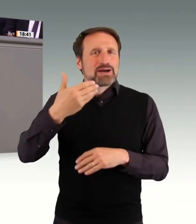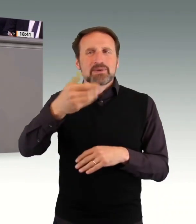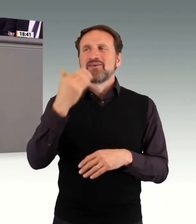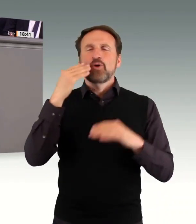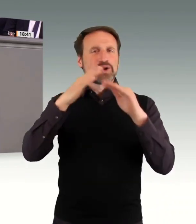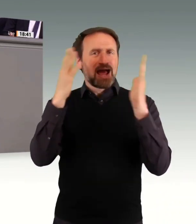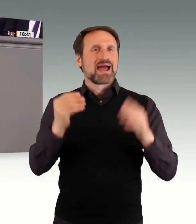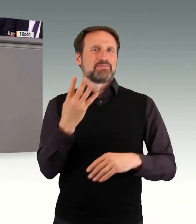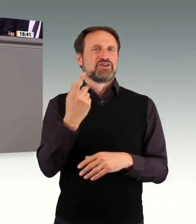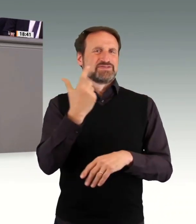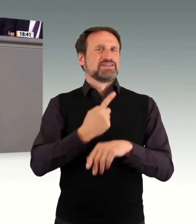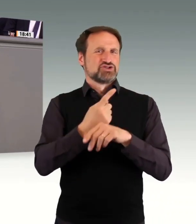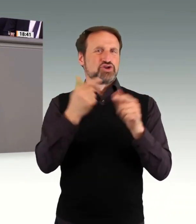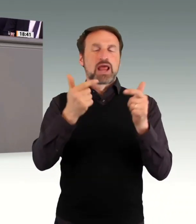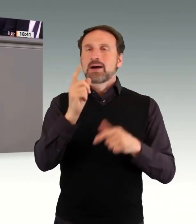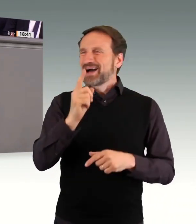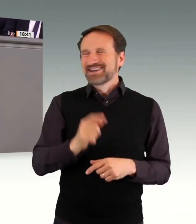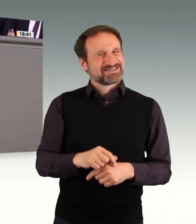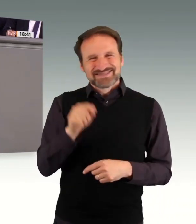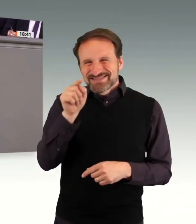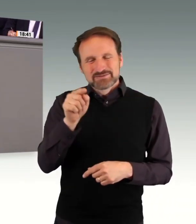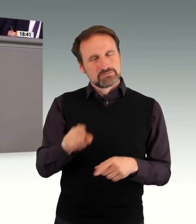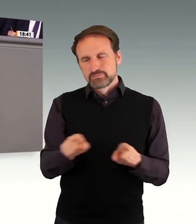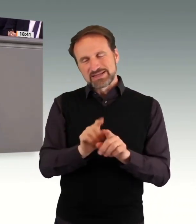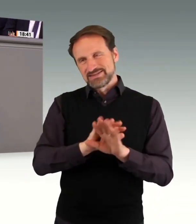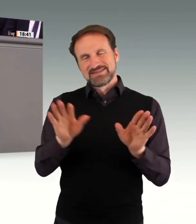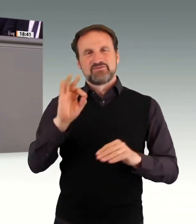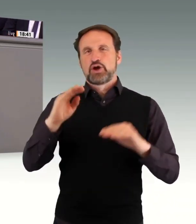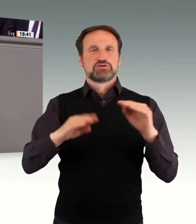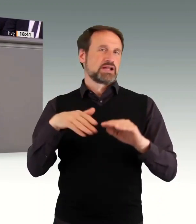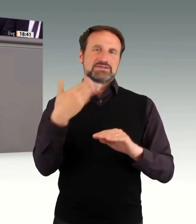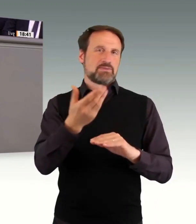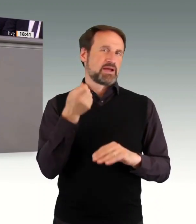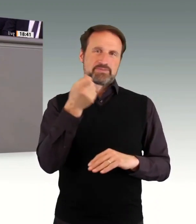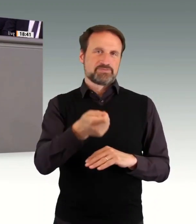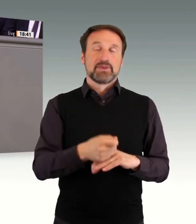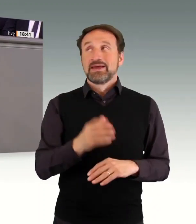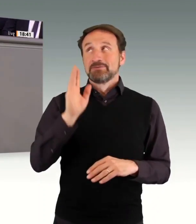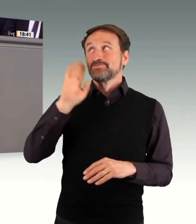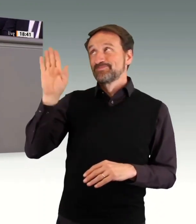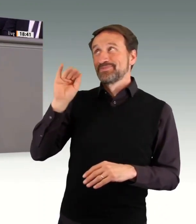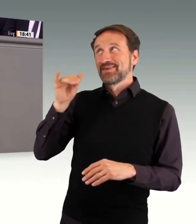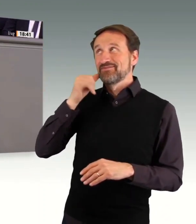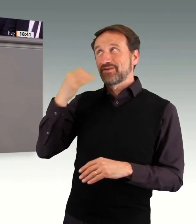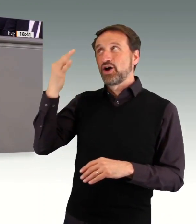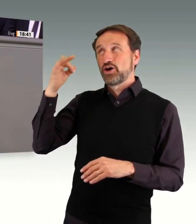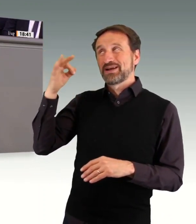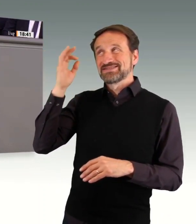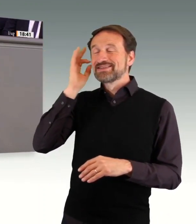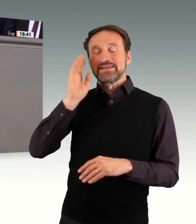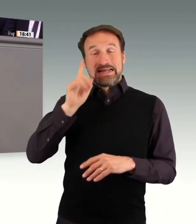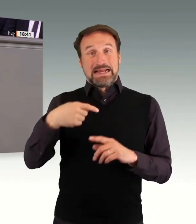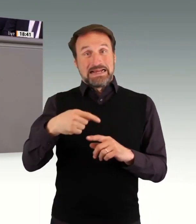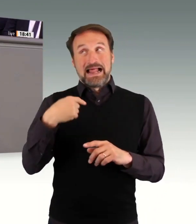Und vielleicht muss man auch hier darauf hinweisen, Frau Präsidentin, bin sofort fertig, darauf hinweisen, dass wir auch noch mal die Evaluation